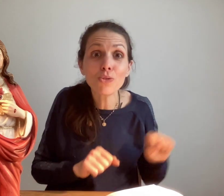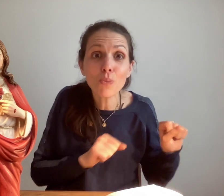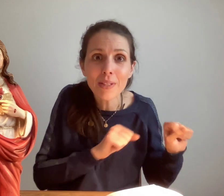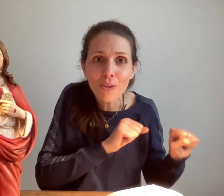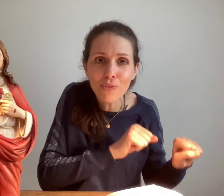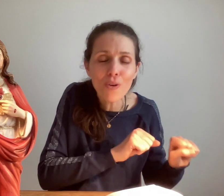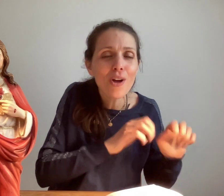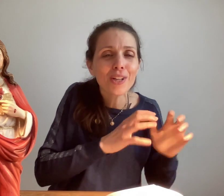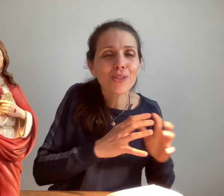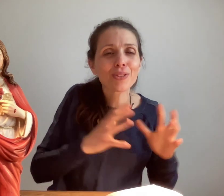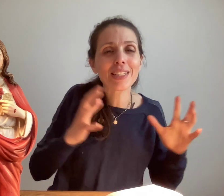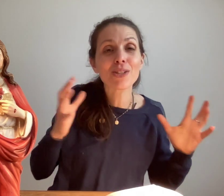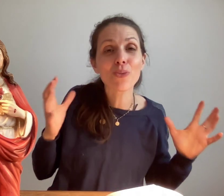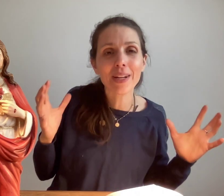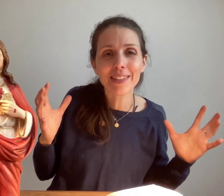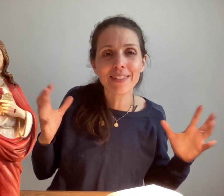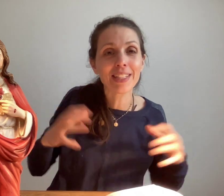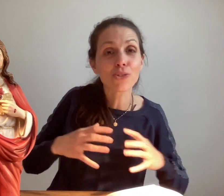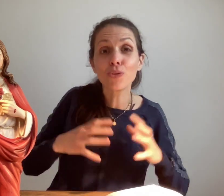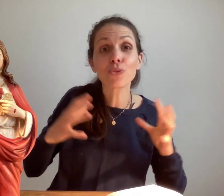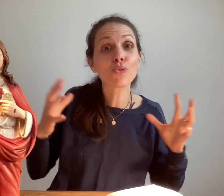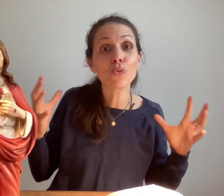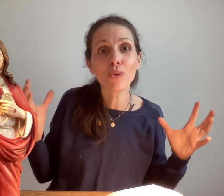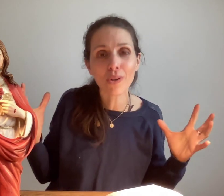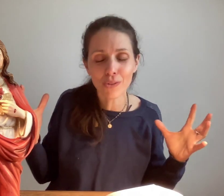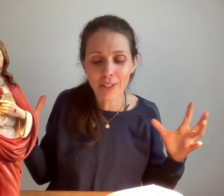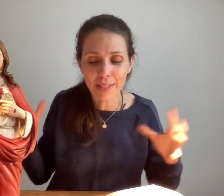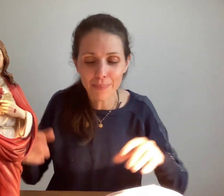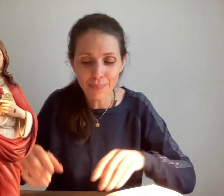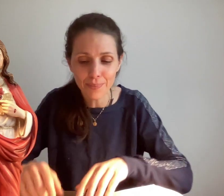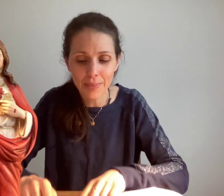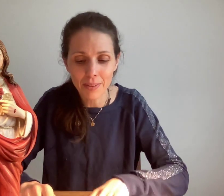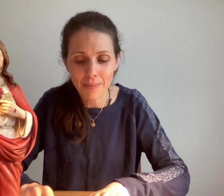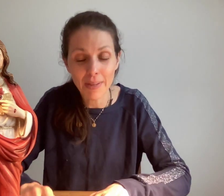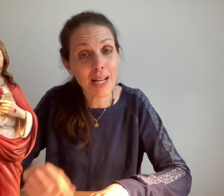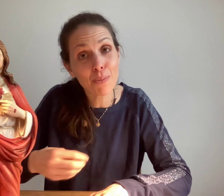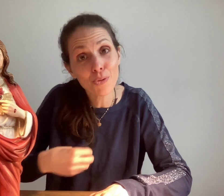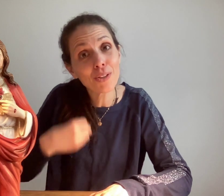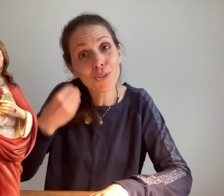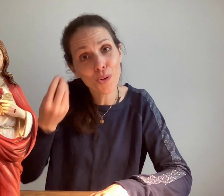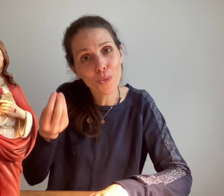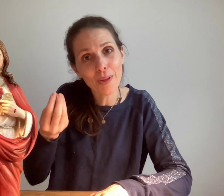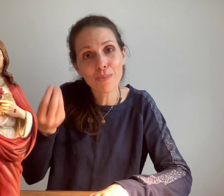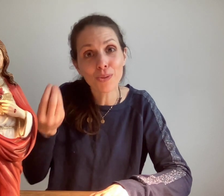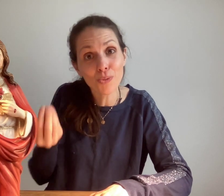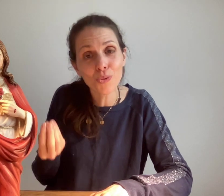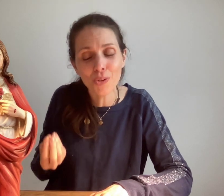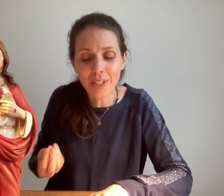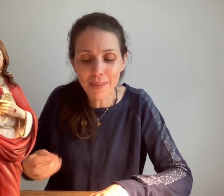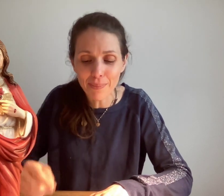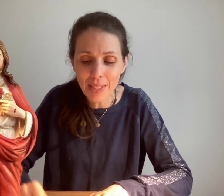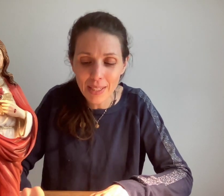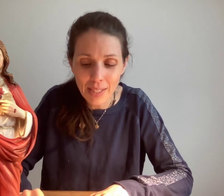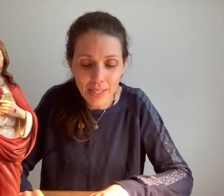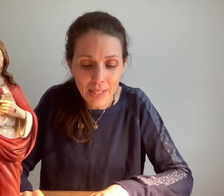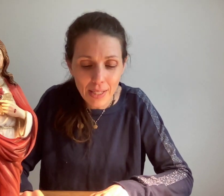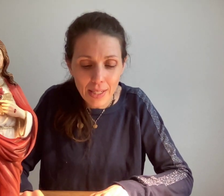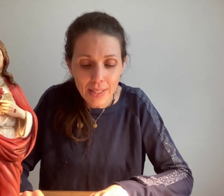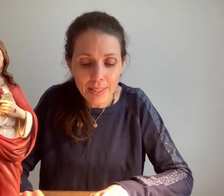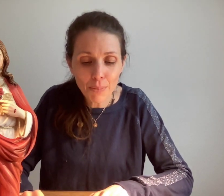tous mes enfants dans cette joie divine. Je veux tout leur donner. Mais il a besoin de notre oui pour tout nous donner. C'est